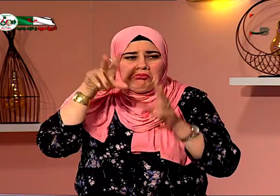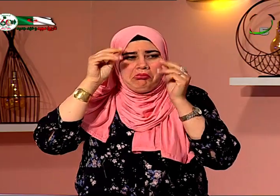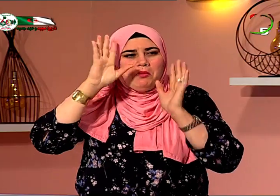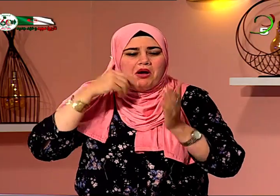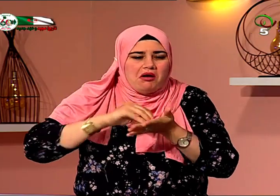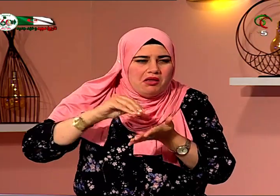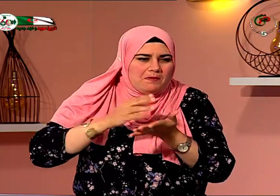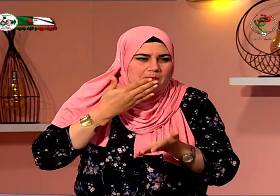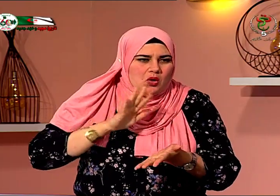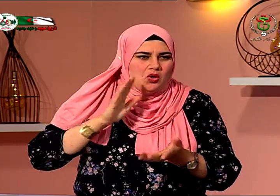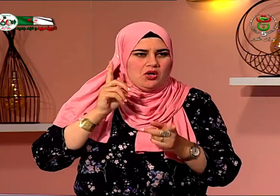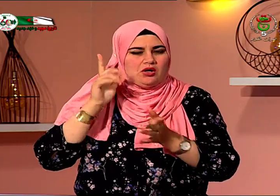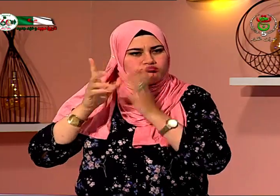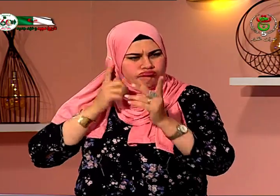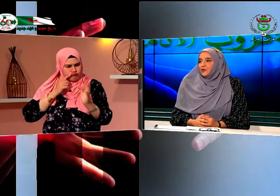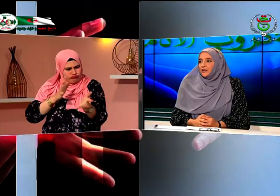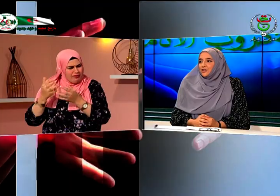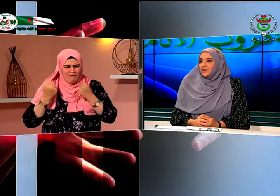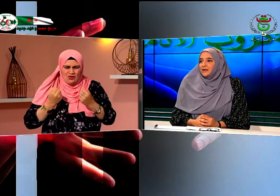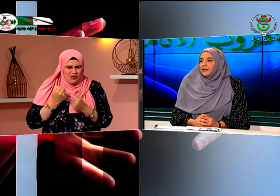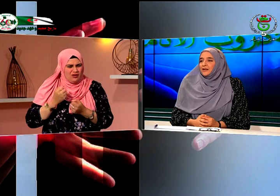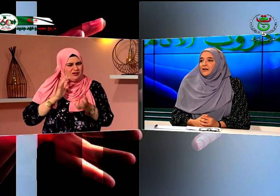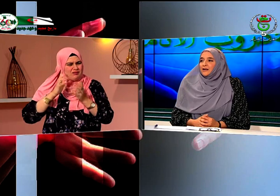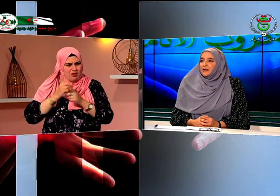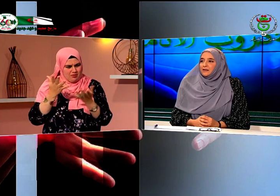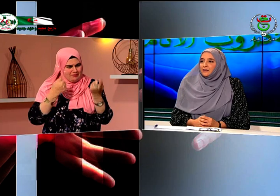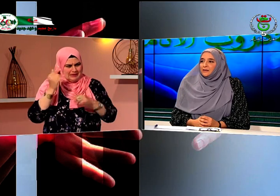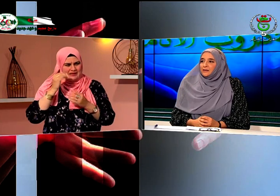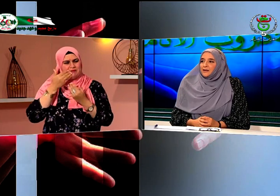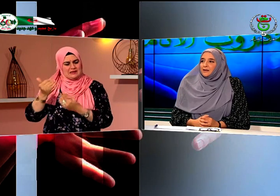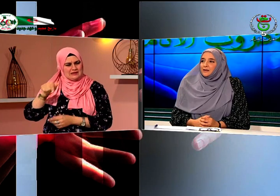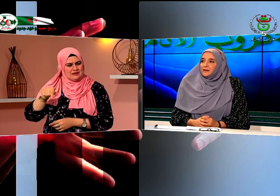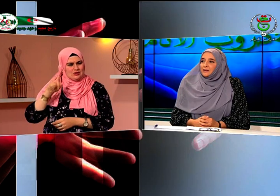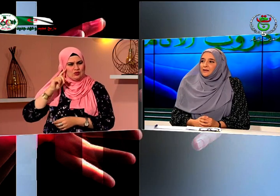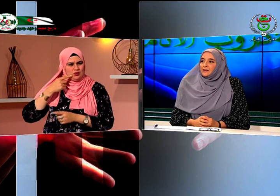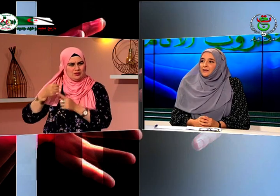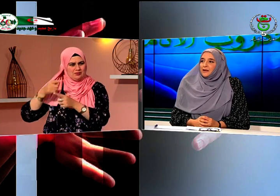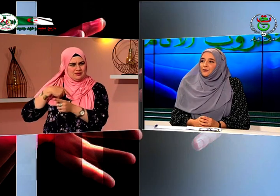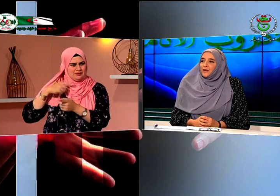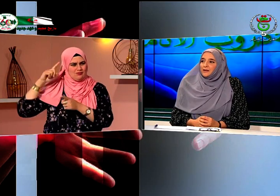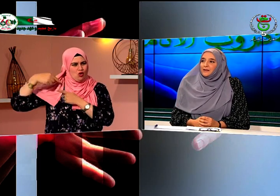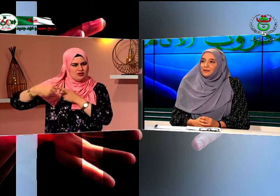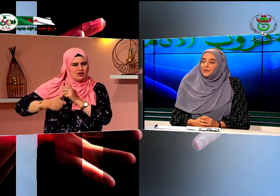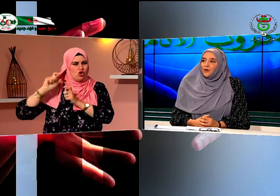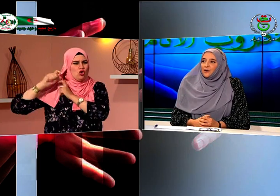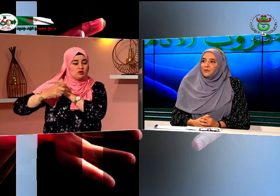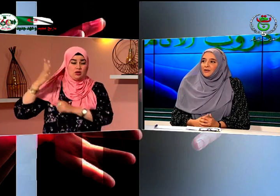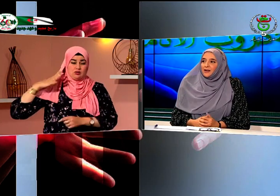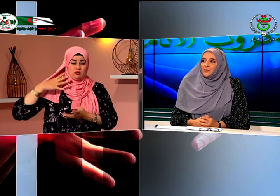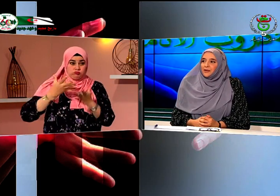حقيقة لا يعرف لغة الإشارية لكن كانت هناك طفلة أخرى ملتحقة معي في